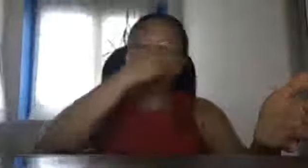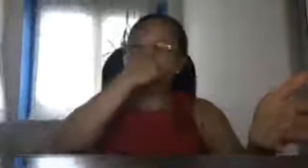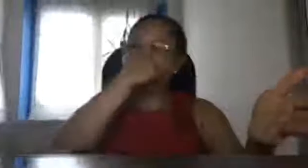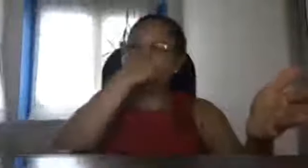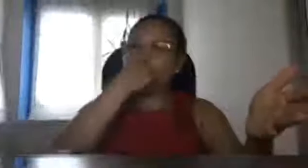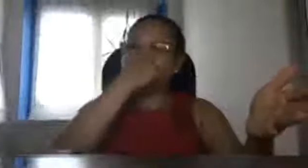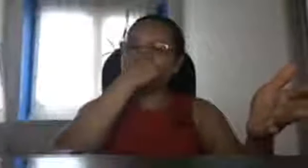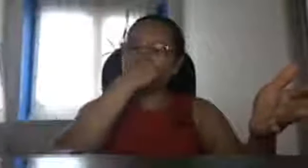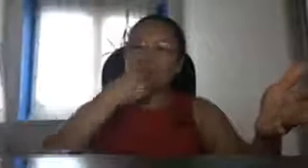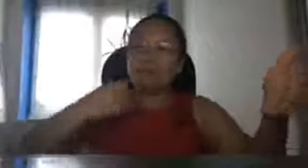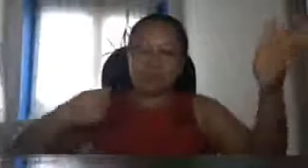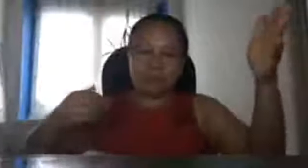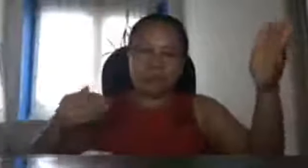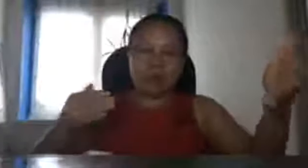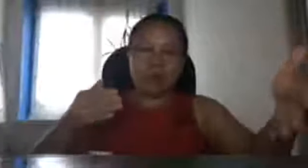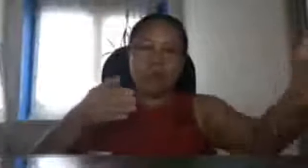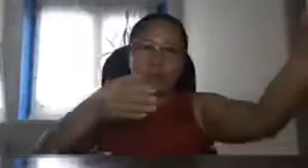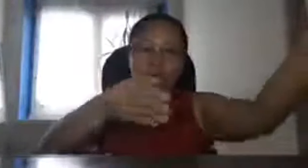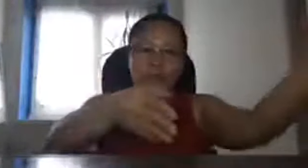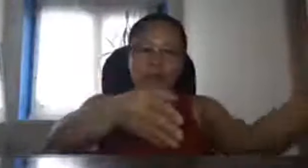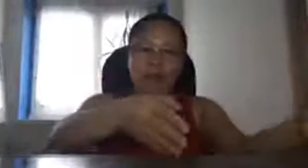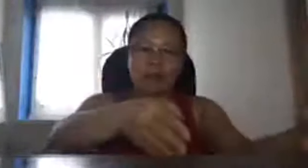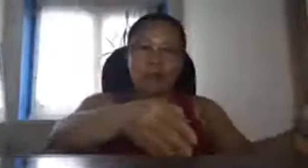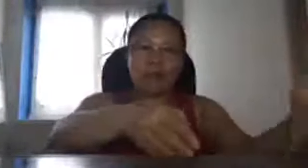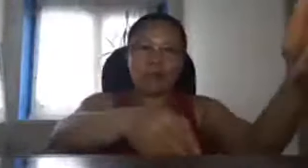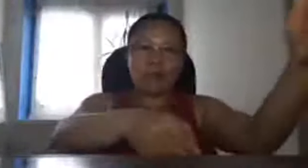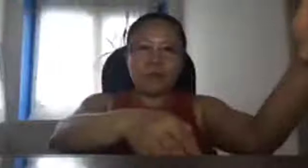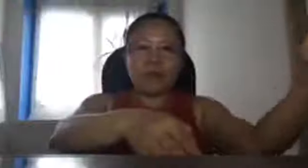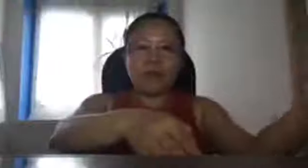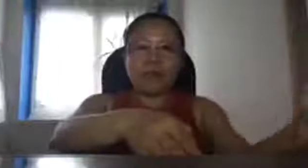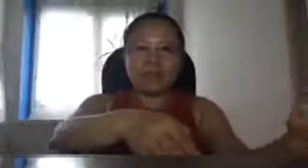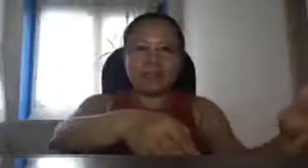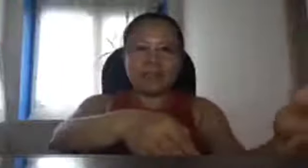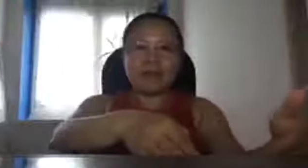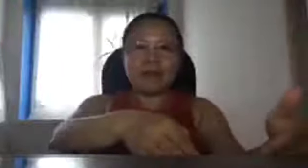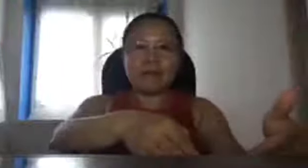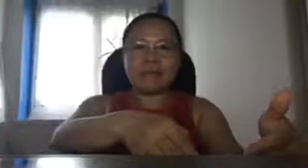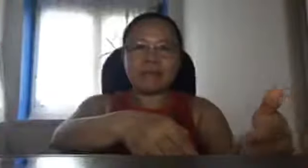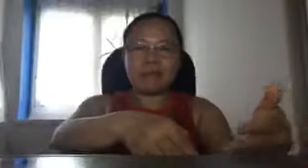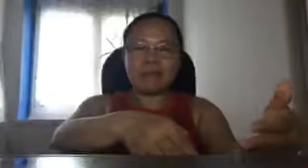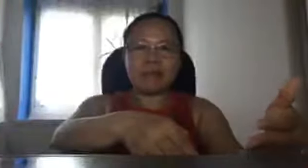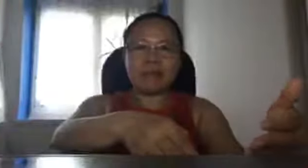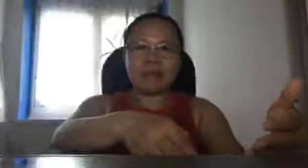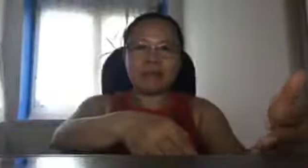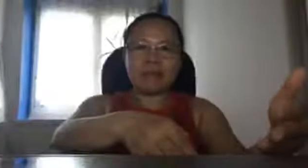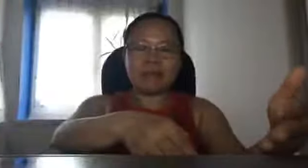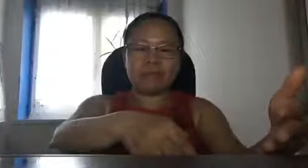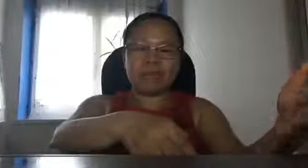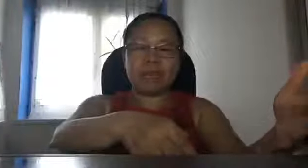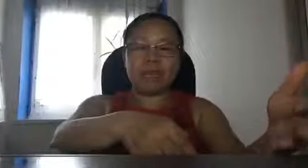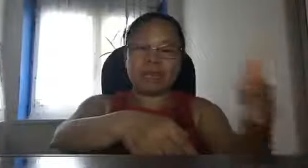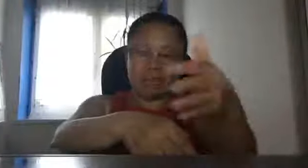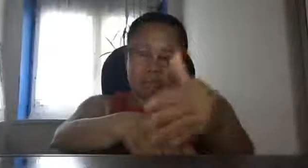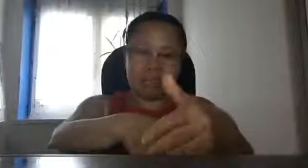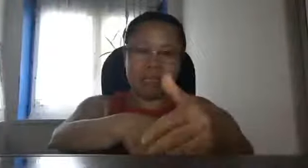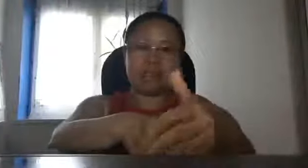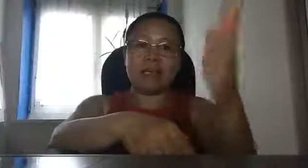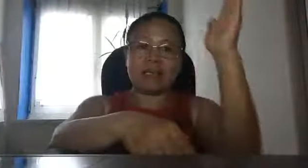umuumang mayroon palang umang na umuumang na masamang mangyayari sa ating bansa na